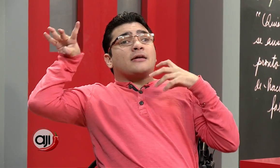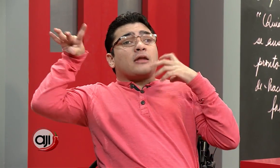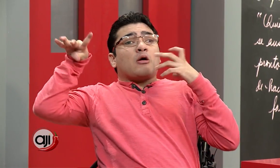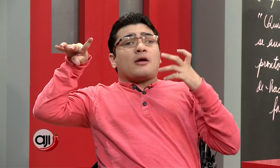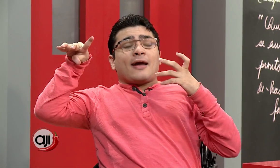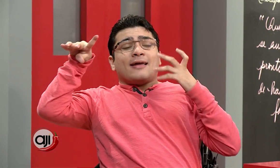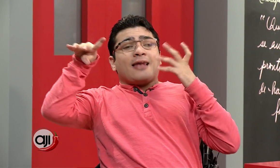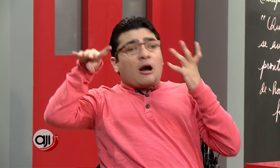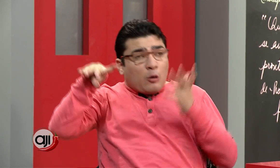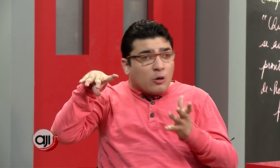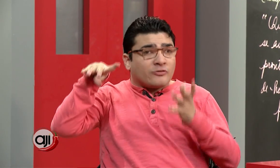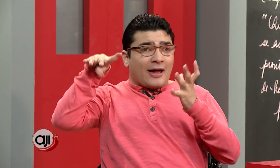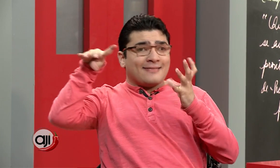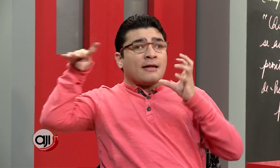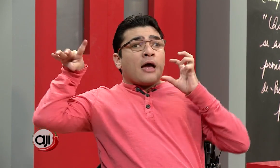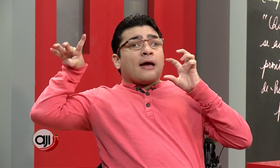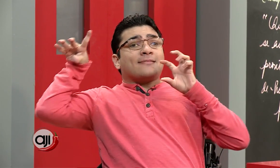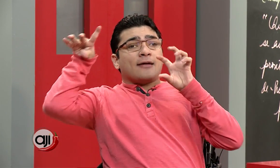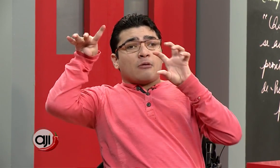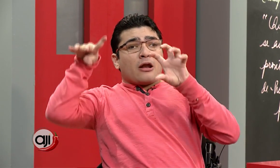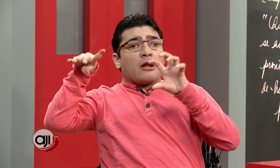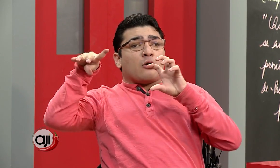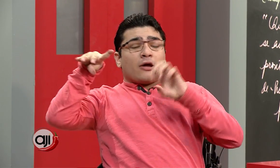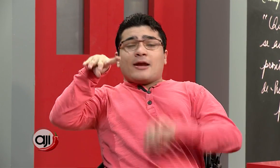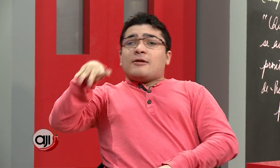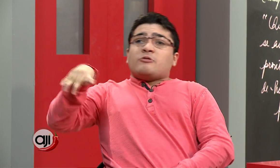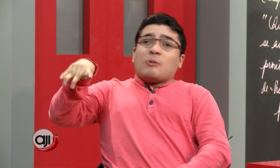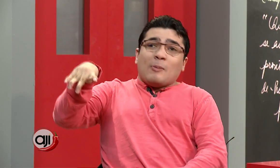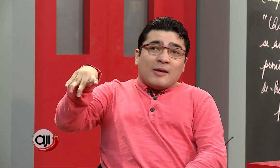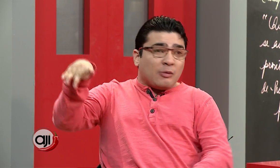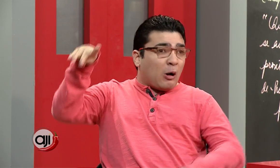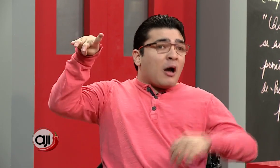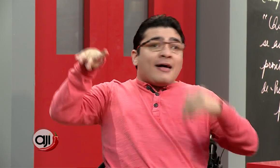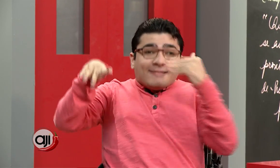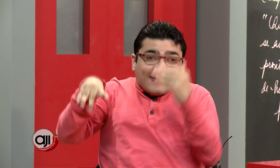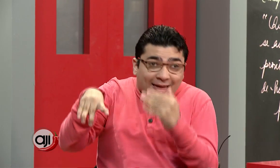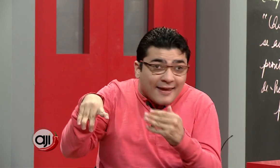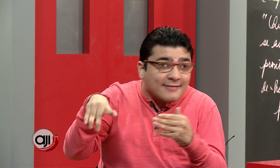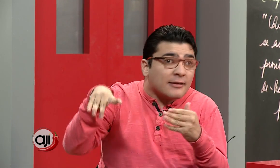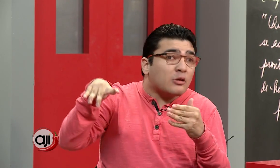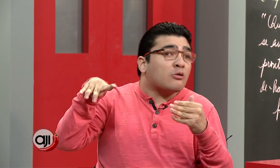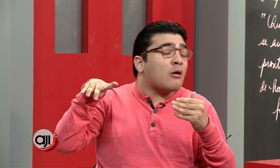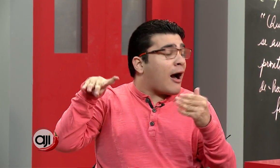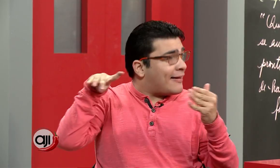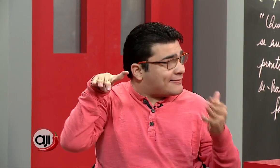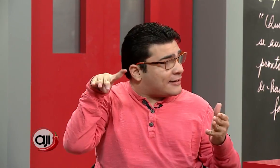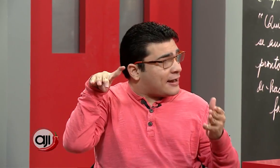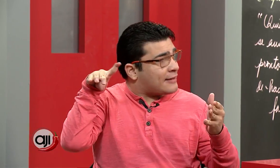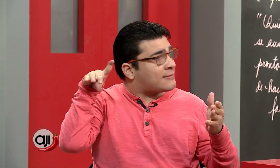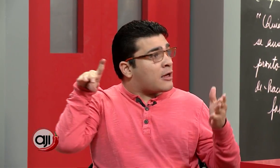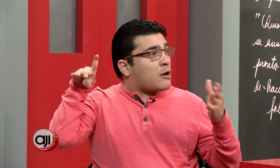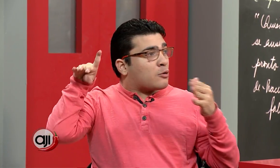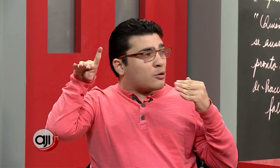creo que las cosas se van a lograr en su momento. Se están haciendo nuevas aceras con